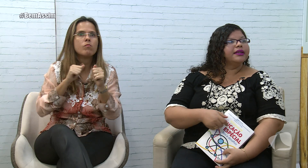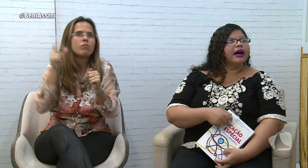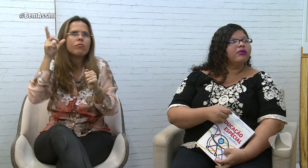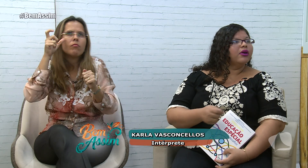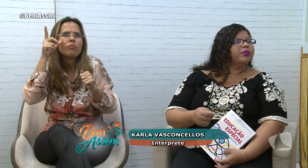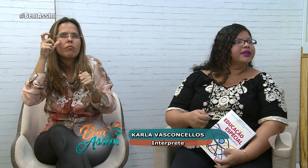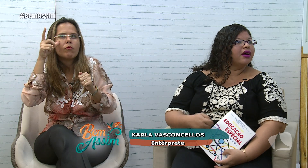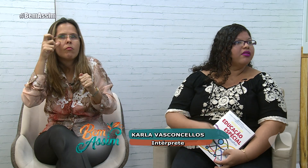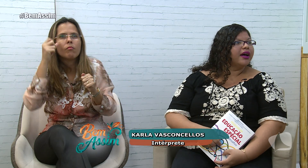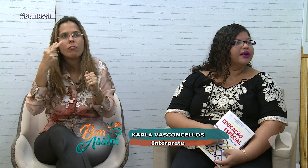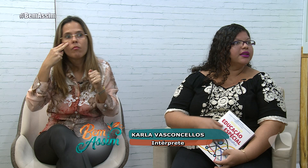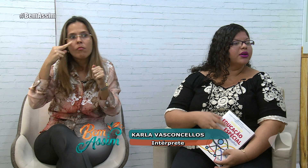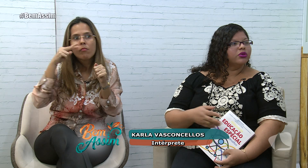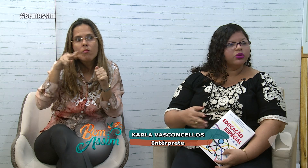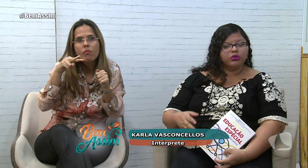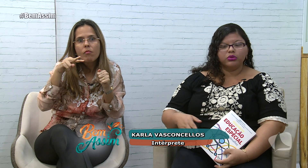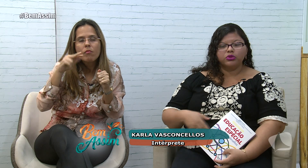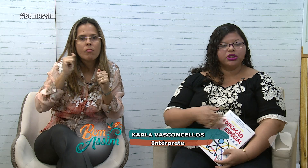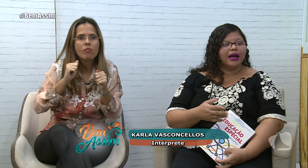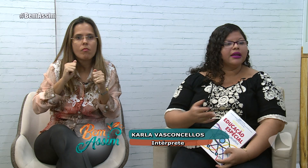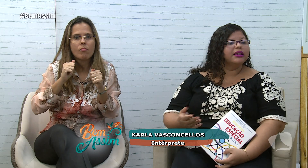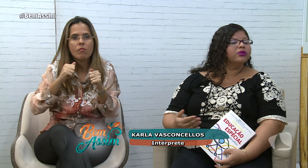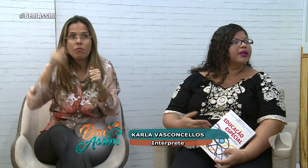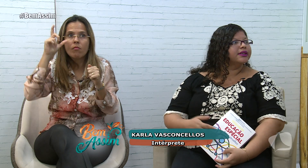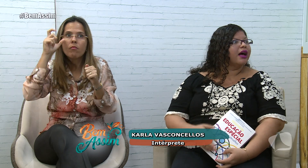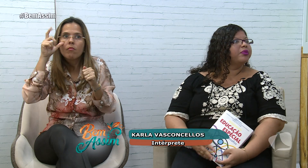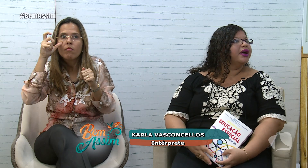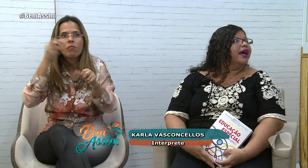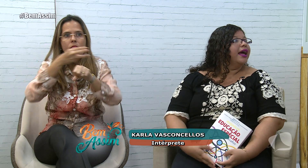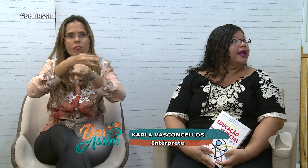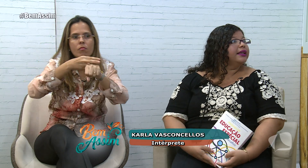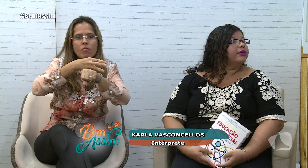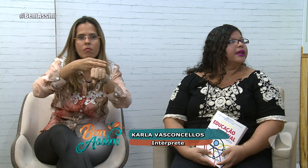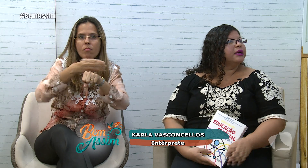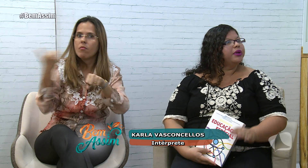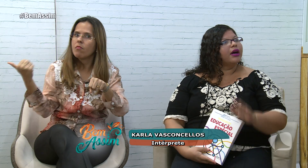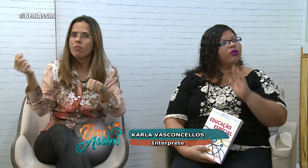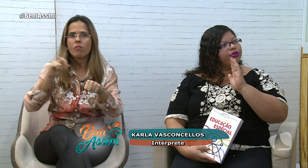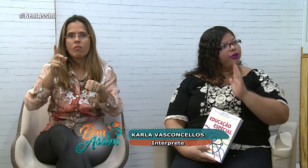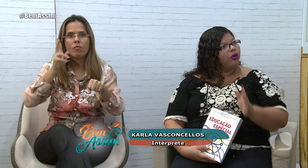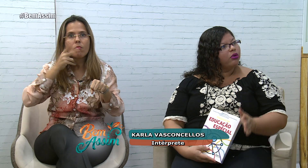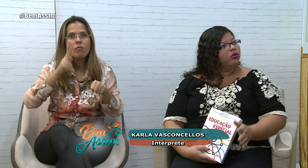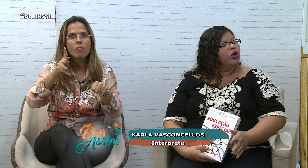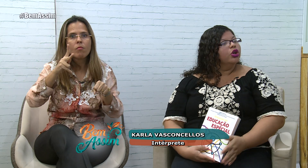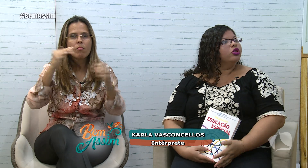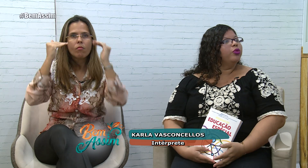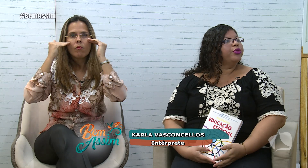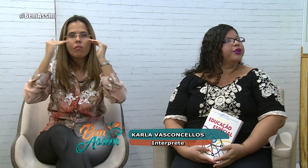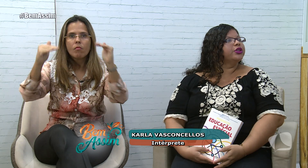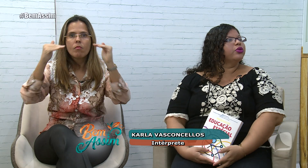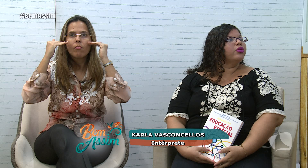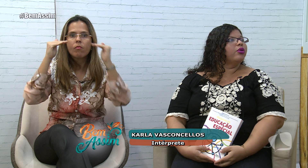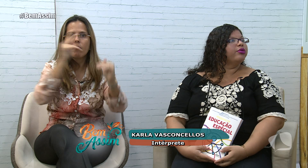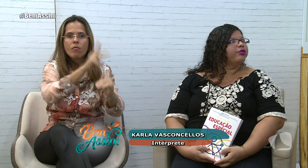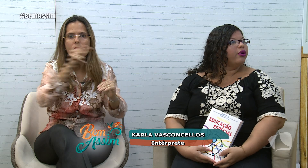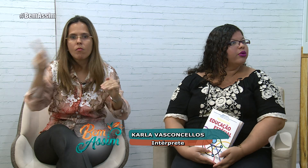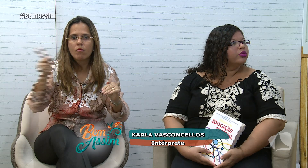dá uma observada no Instagram, no WhatsApp, ela não, ela sempre está com foco no professor, com foco no